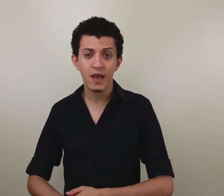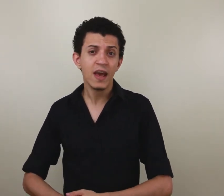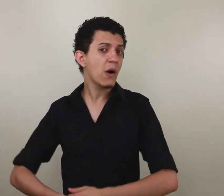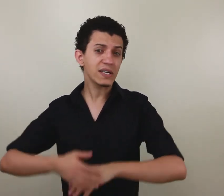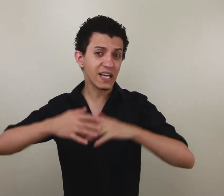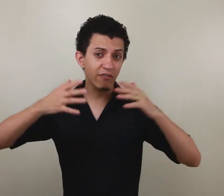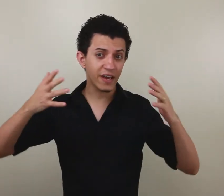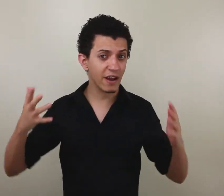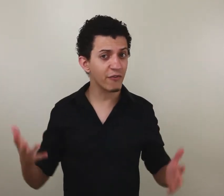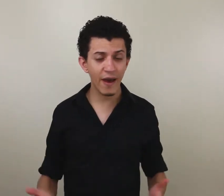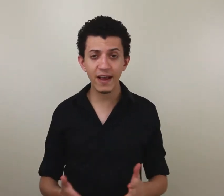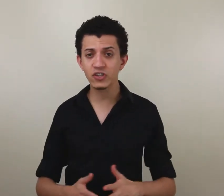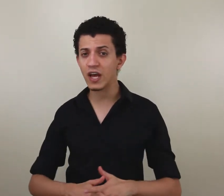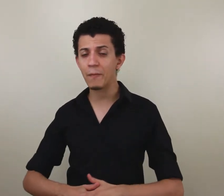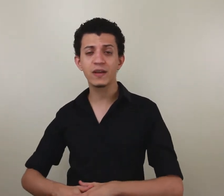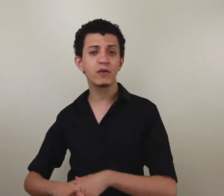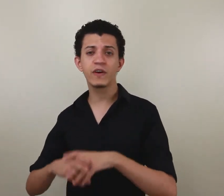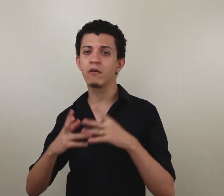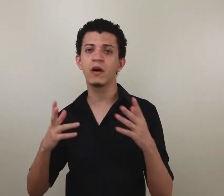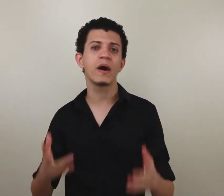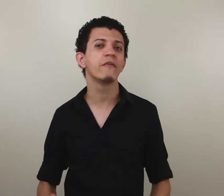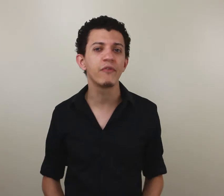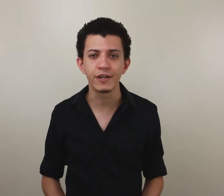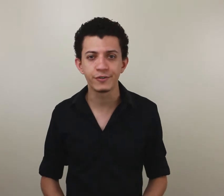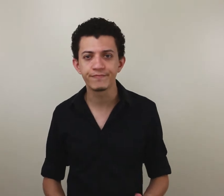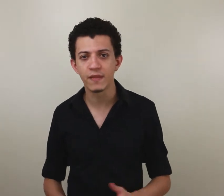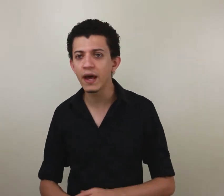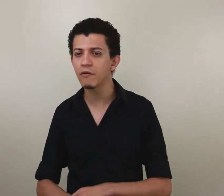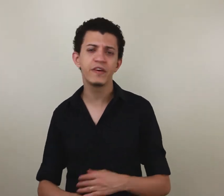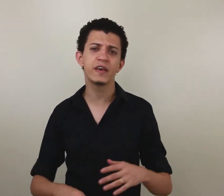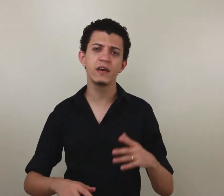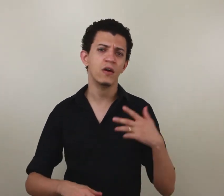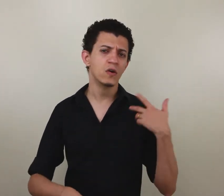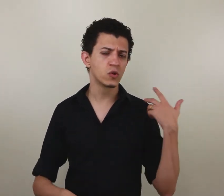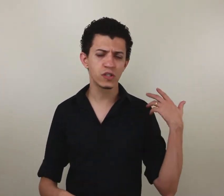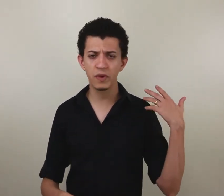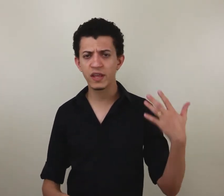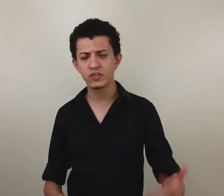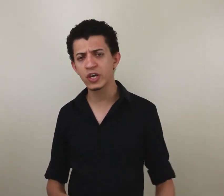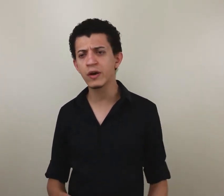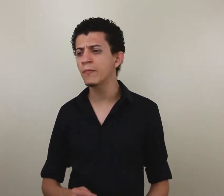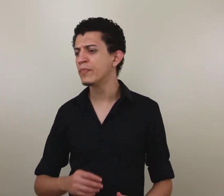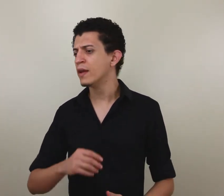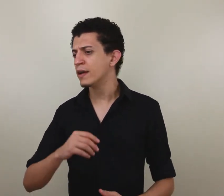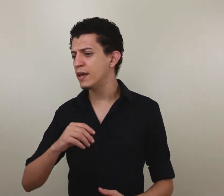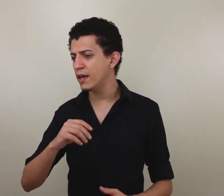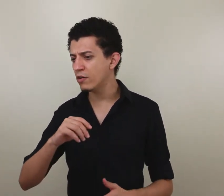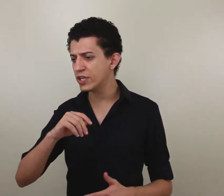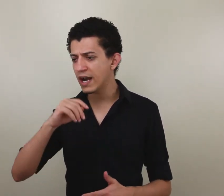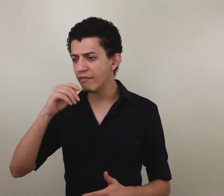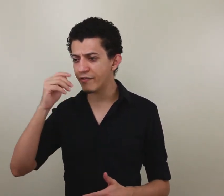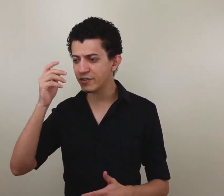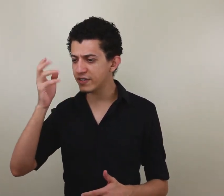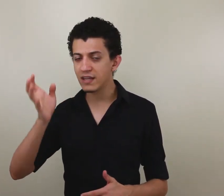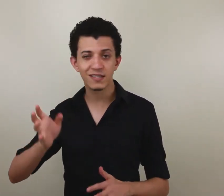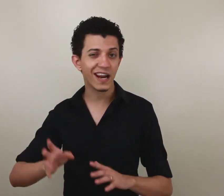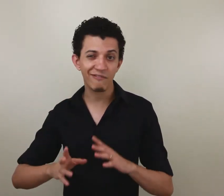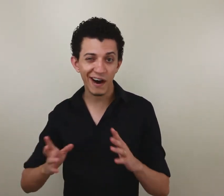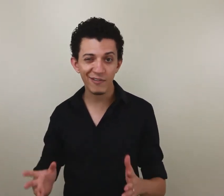eu achava que era fluente e de repente eu vi que eu não era fluente. Eu vi que os surdos não me entendiam, que eu chegava na frente deles e travava,